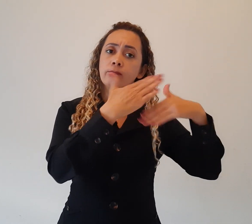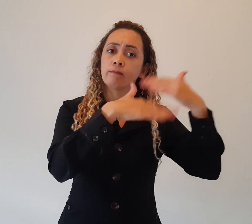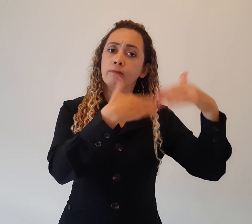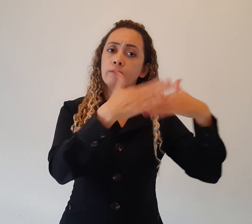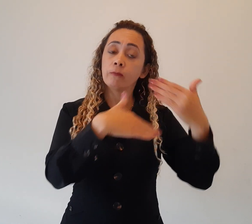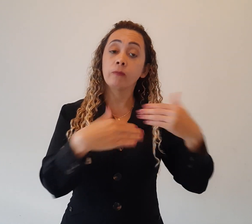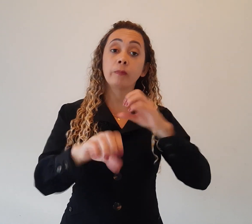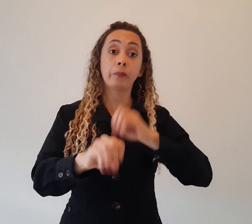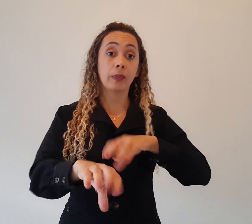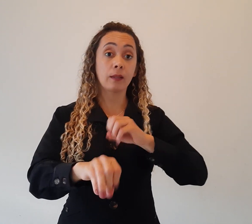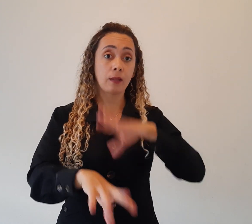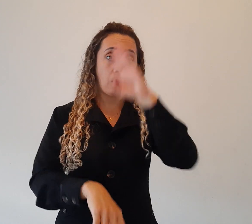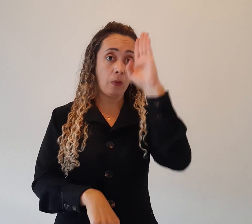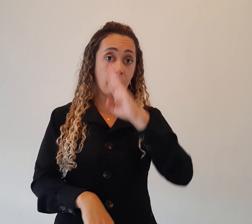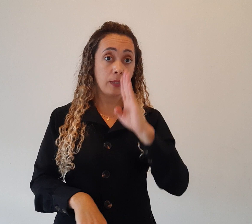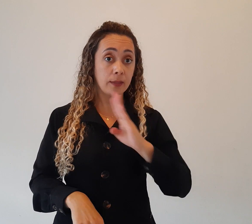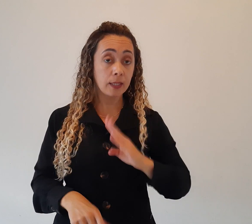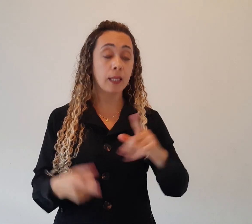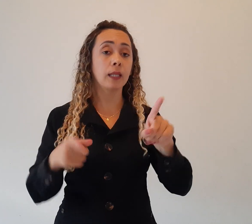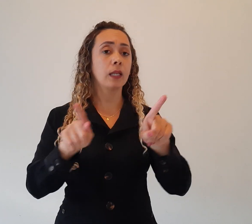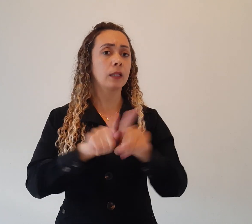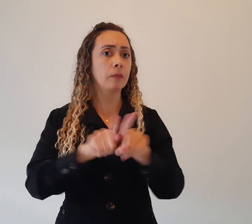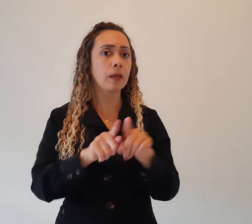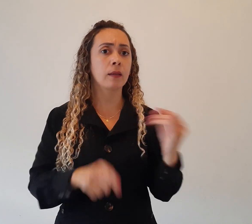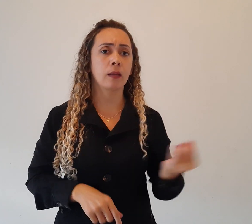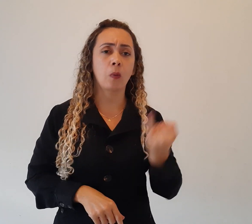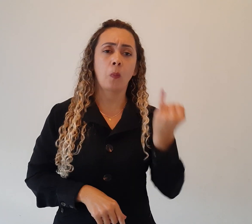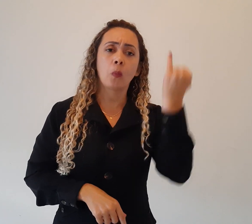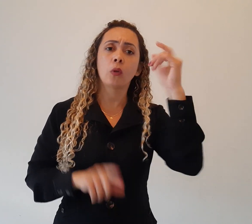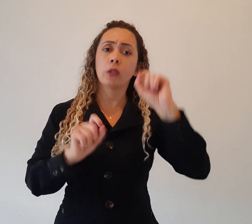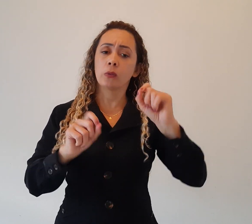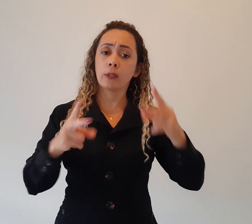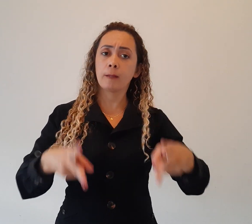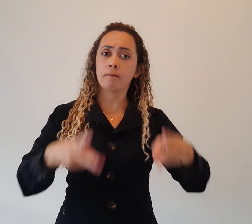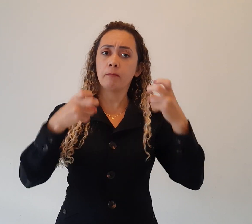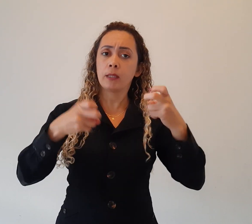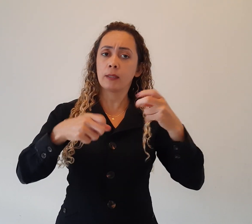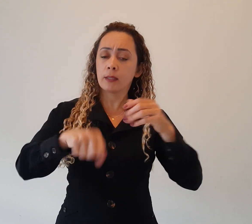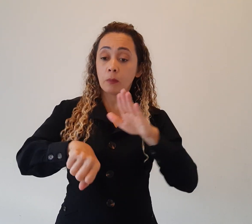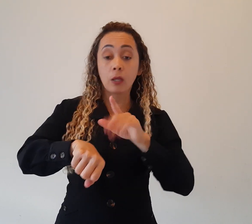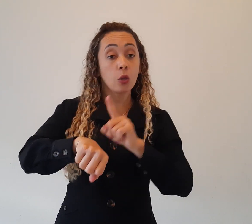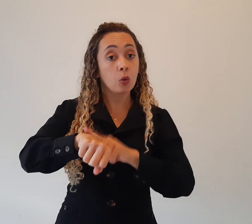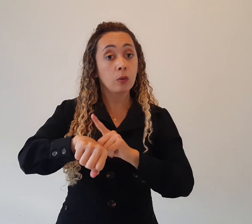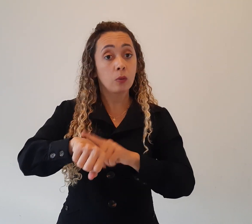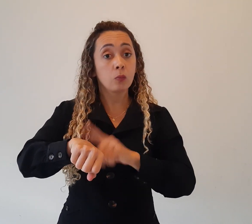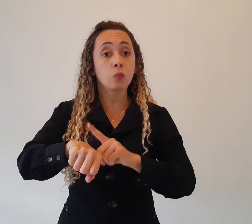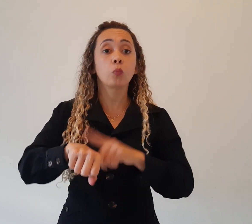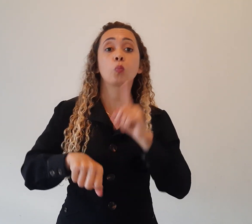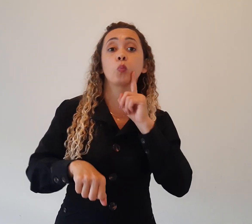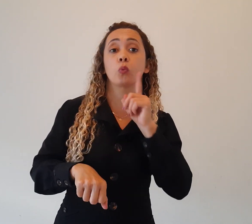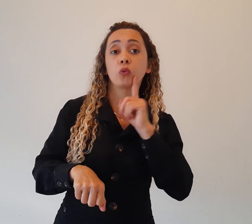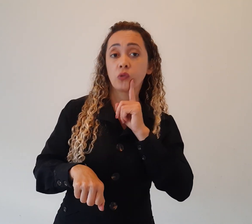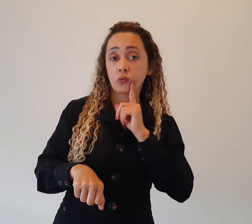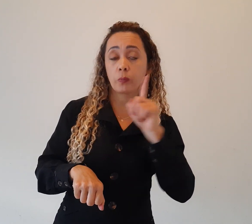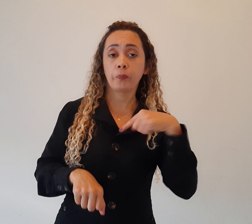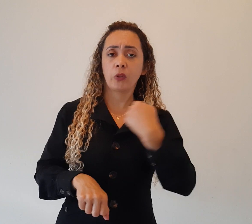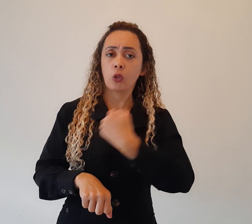sobretudo, que não percam os prazos. Nossa disciplina não vai ser dividida em várias